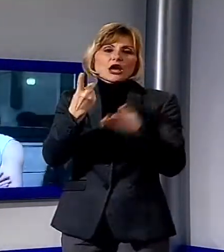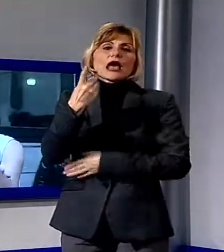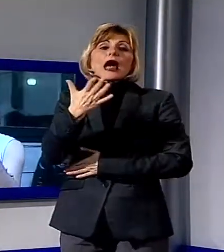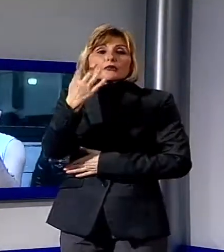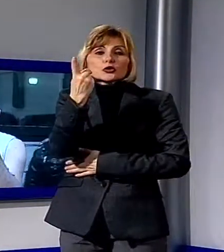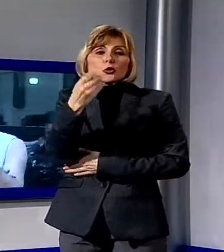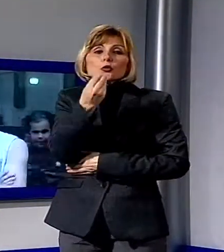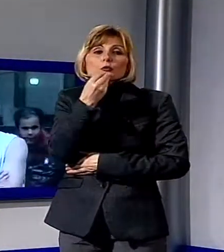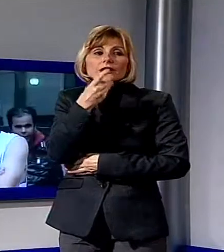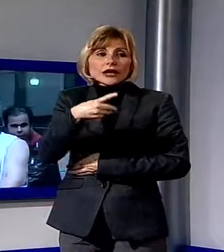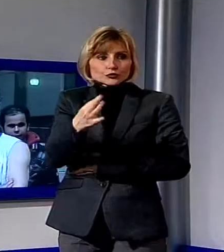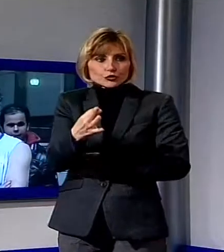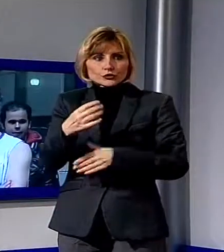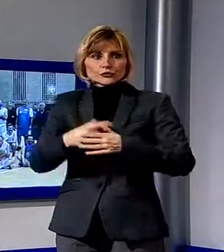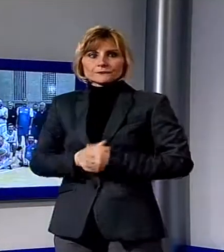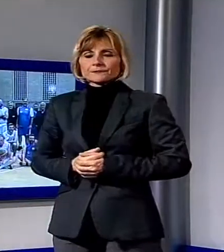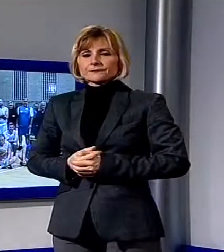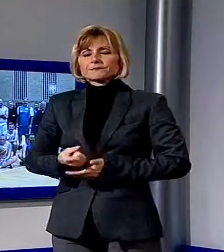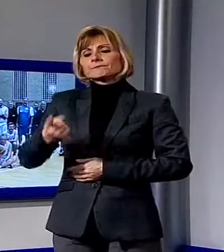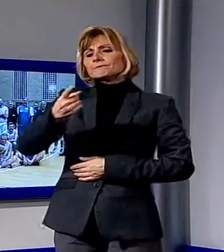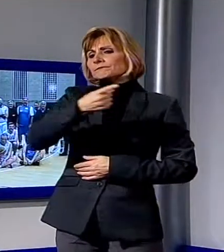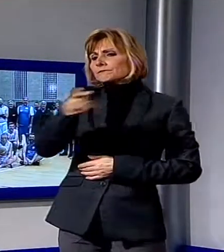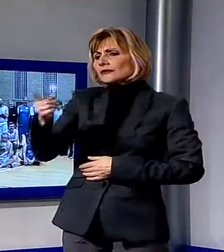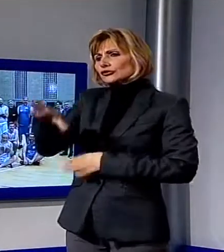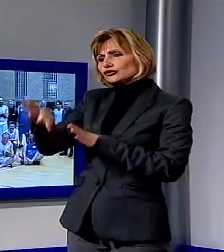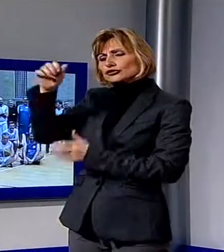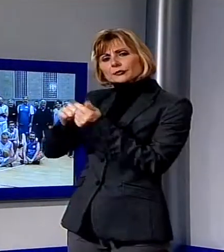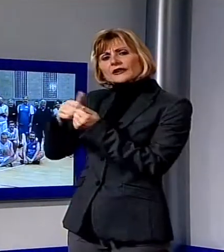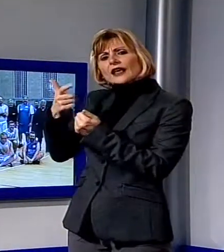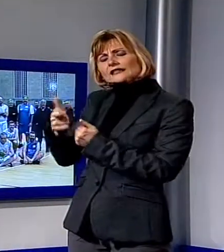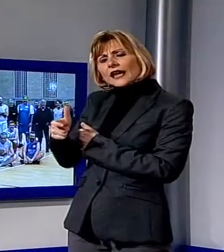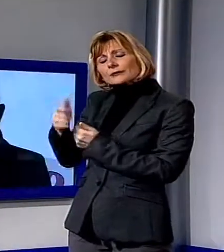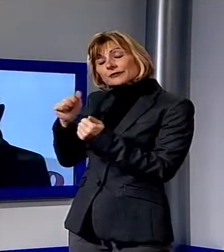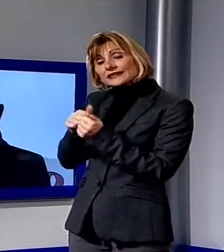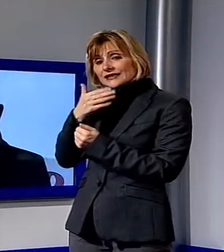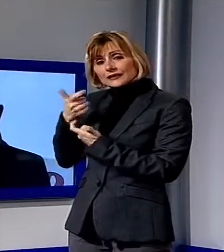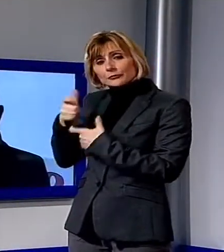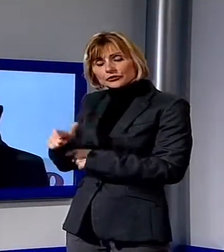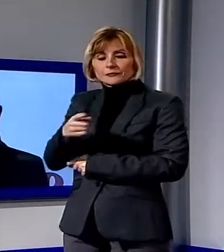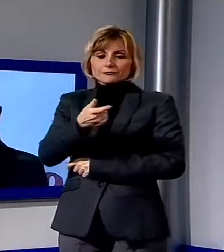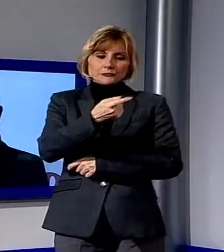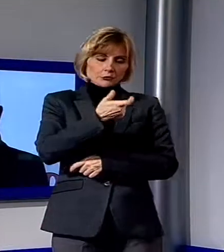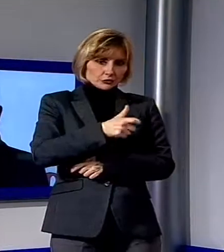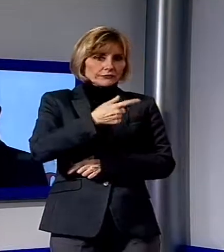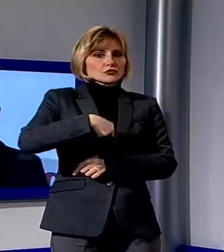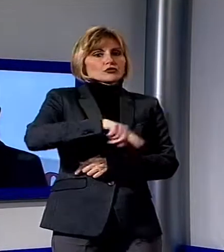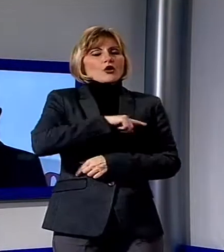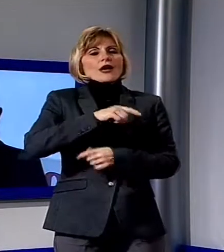Come me avete scelto Pietrasanta quest'anno? Ma perché noi siamo di Pietrasanta, l'associazione è nata a Pietrasanta dieci anni fa e